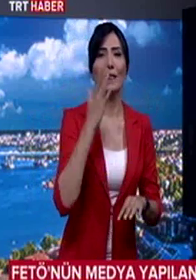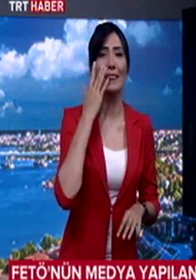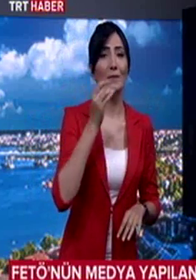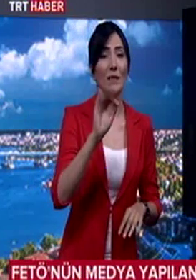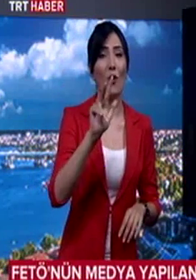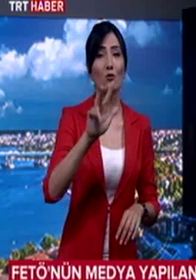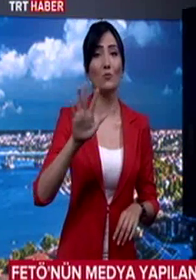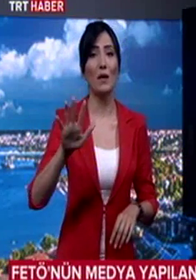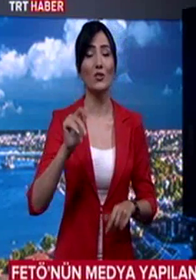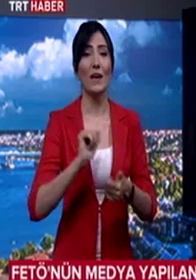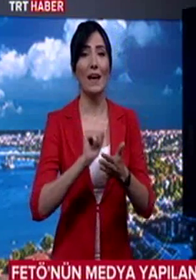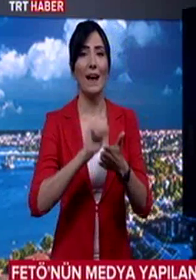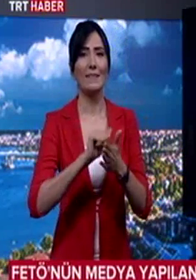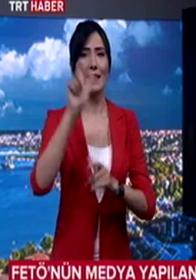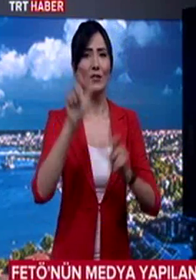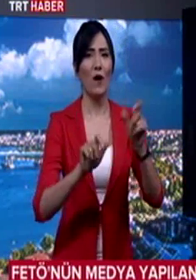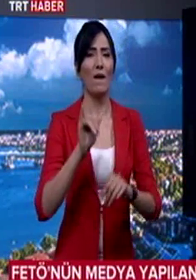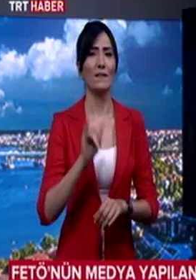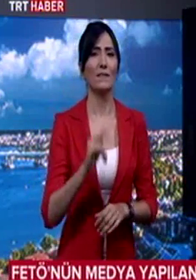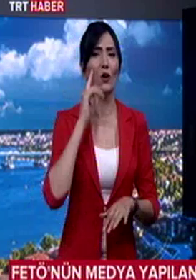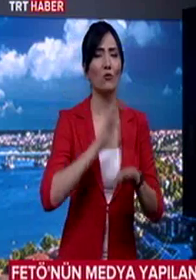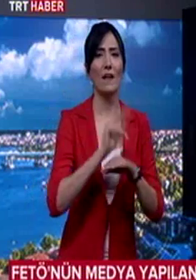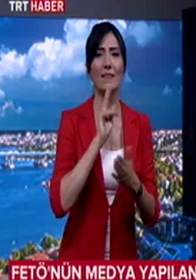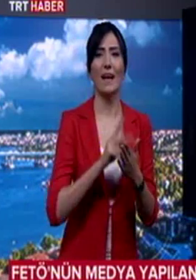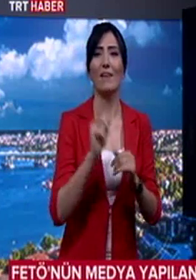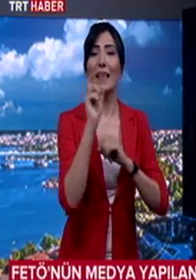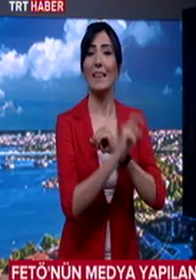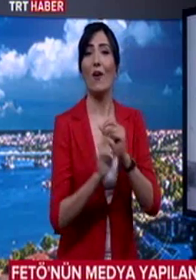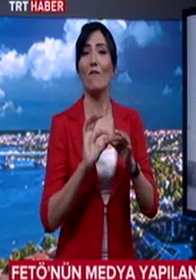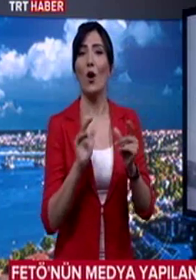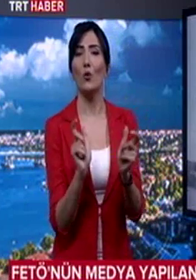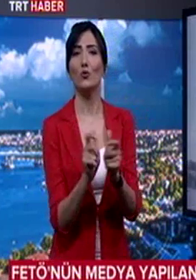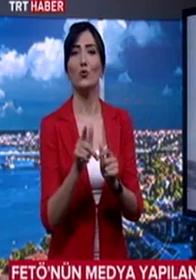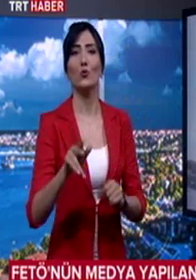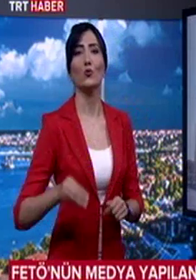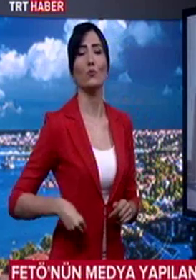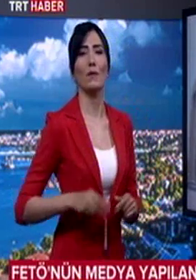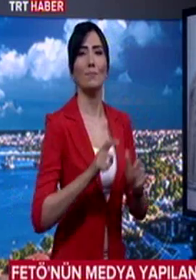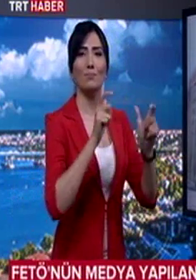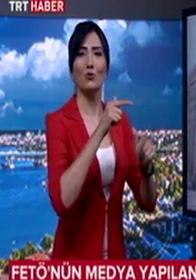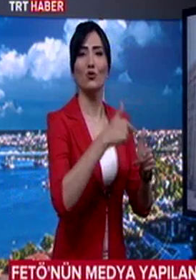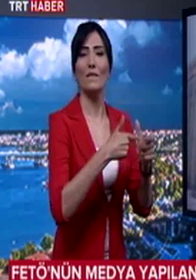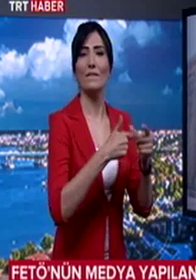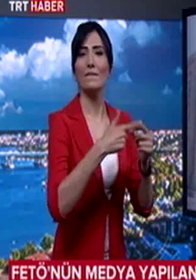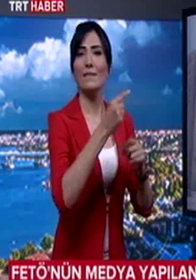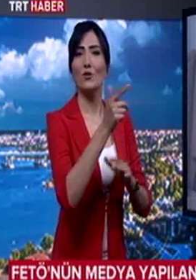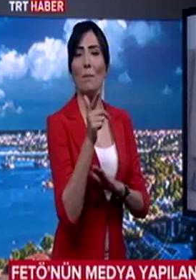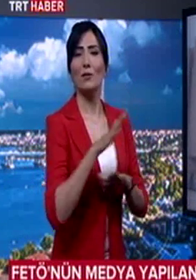gazeteci hakkında gözaltı kararı verdi. Terör ve örgütlü suçlar bürosunca, FETÖ'nün medya yapılanmasına